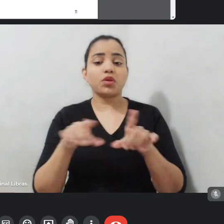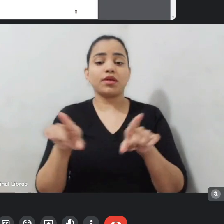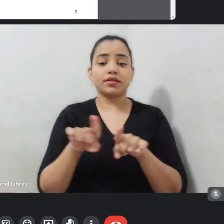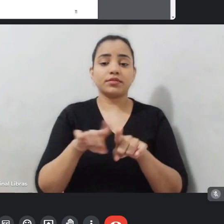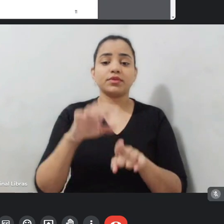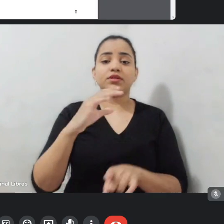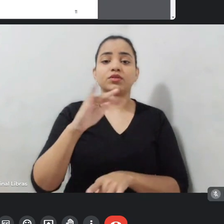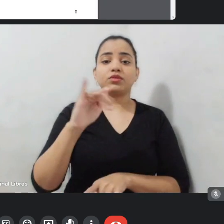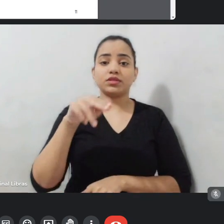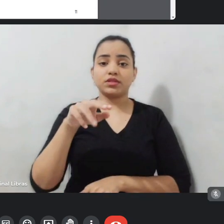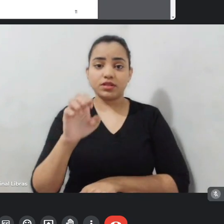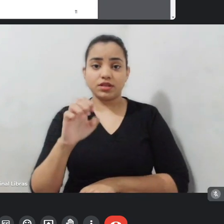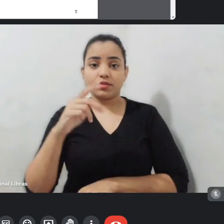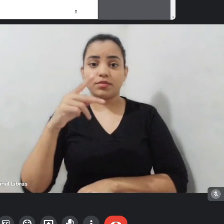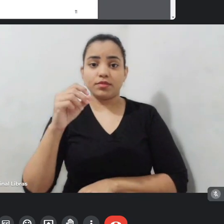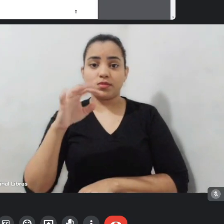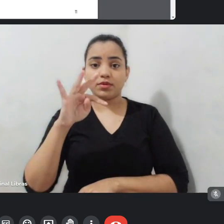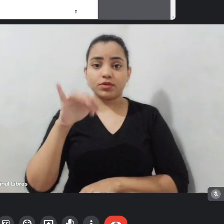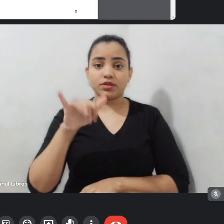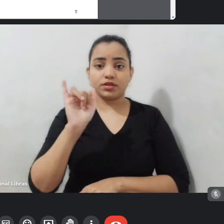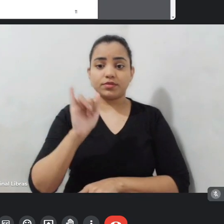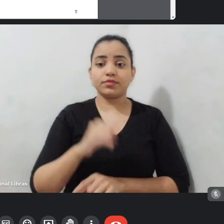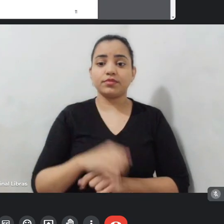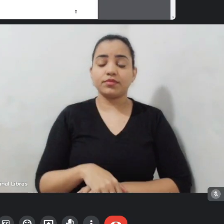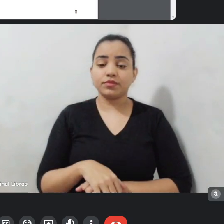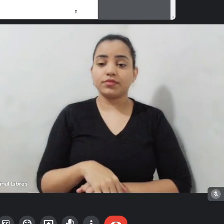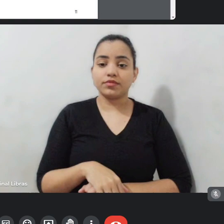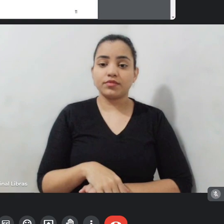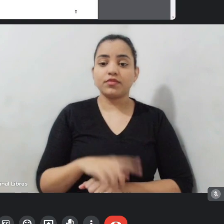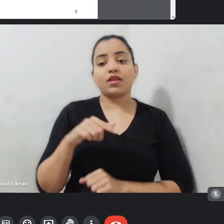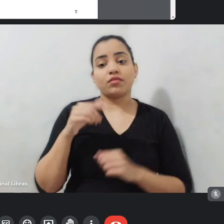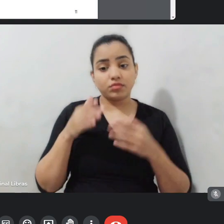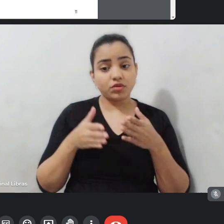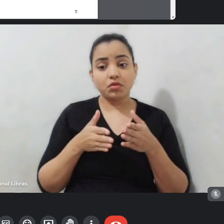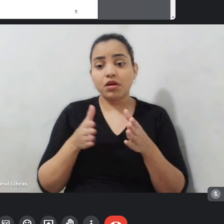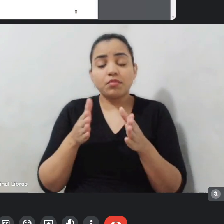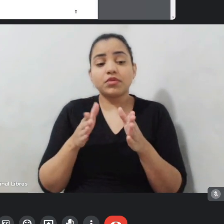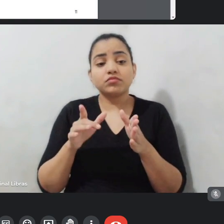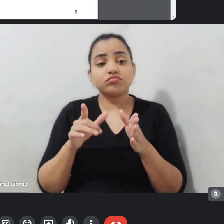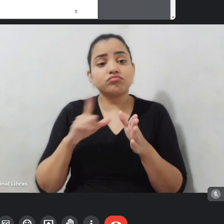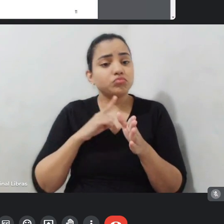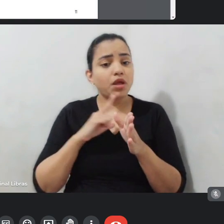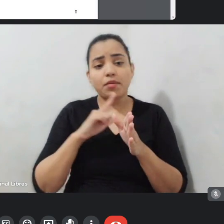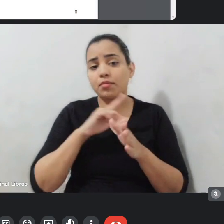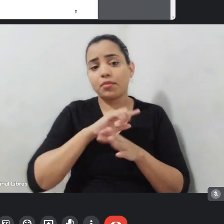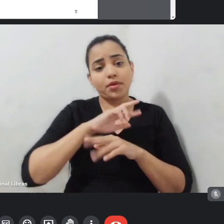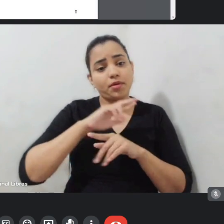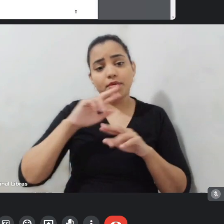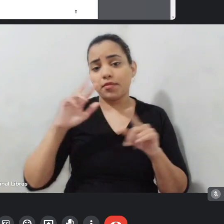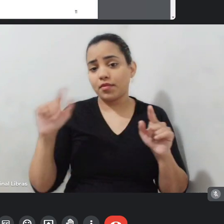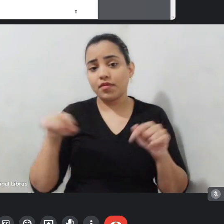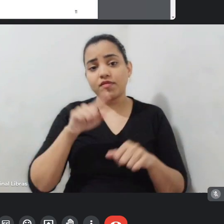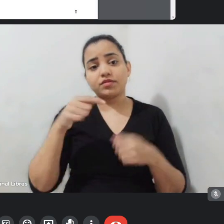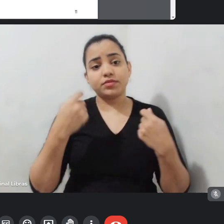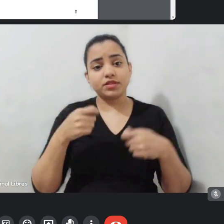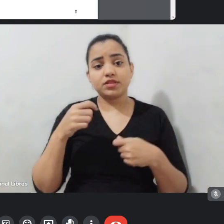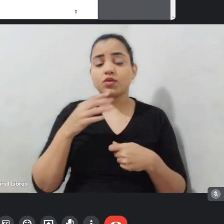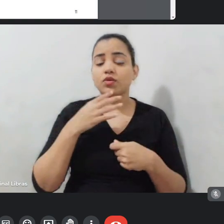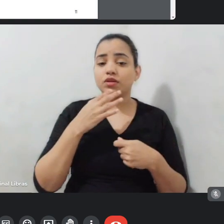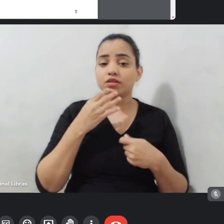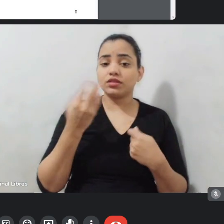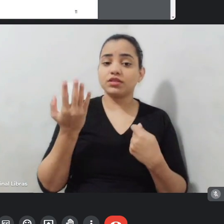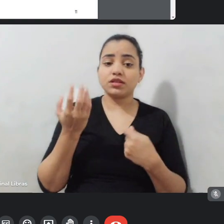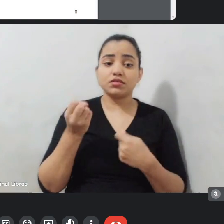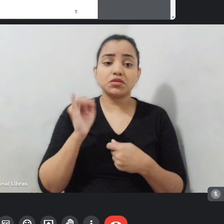que é uma forma das pessoas ficarem conhecendo. Mas esse é um caminho. Existem outras plataformas que aí, se tem conhecimento, pode colocar aqui, por favor.